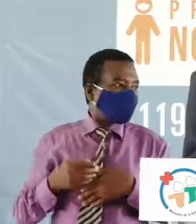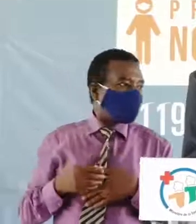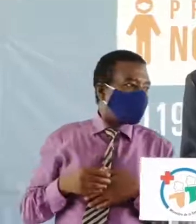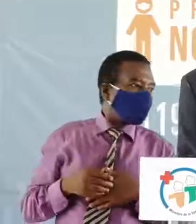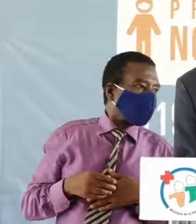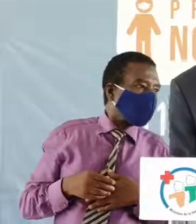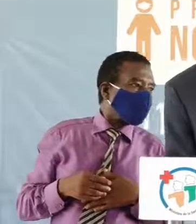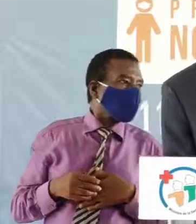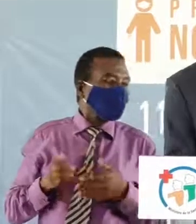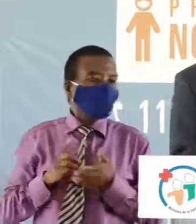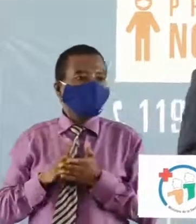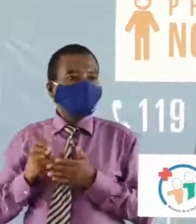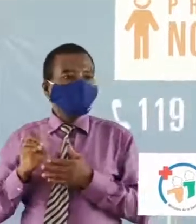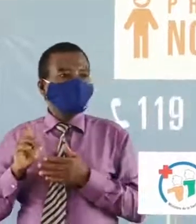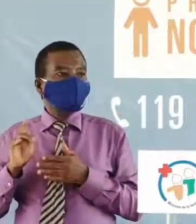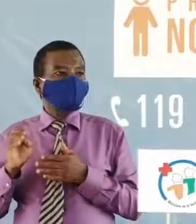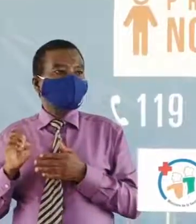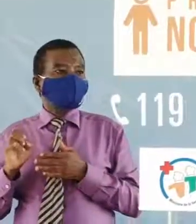docteur Kouassi